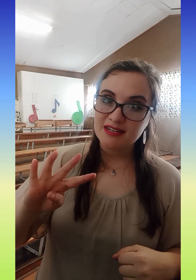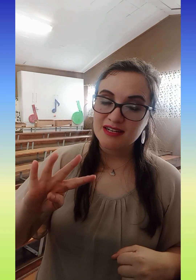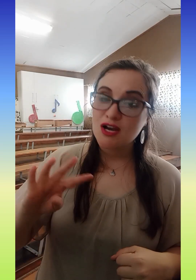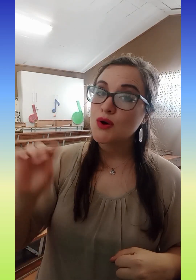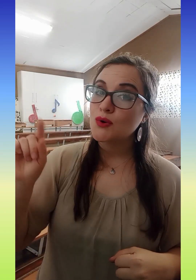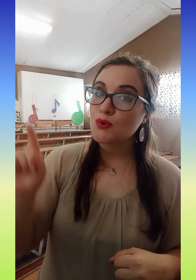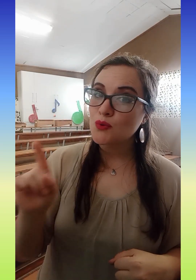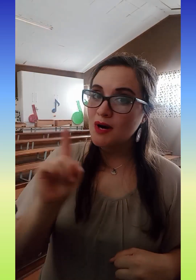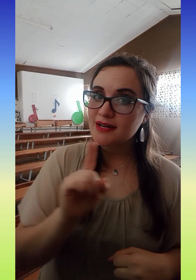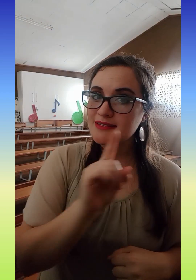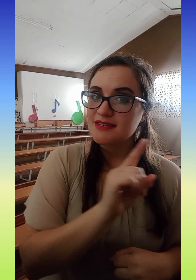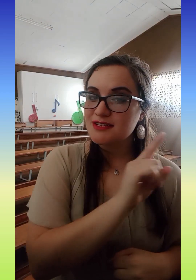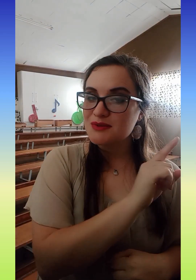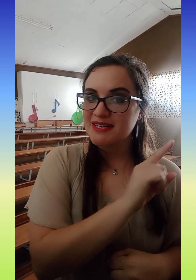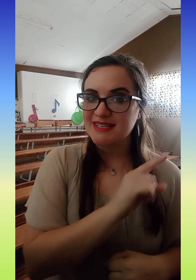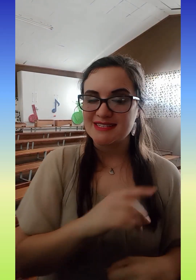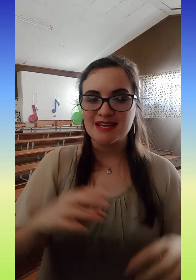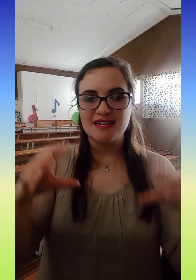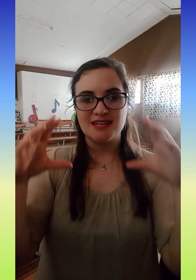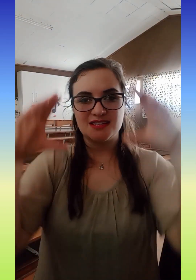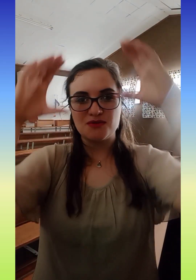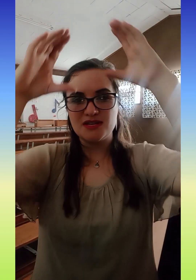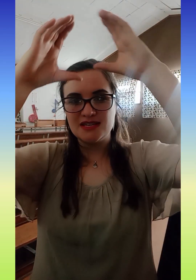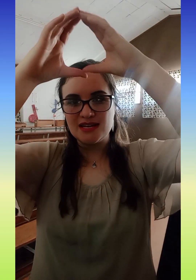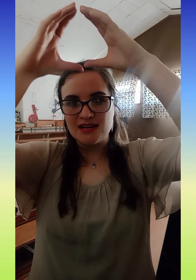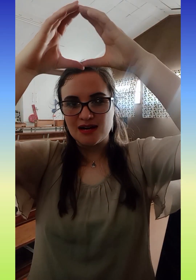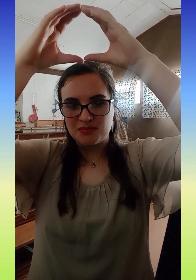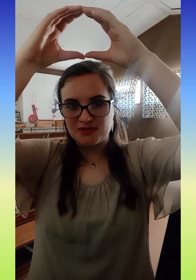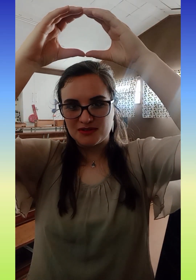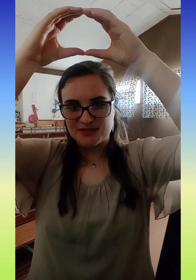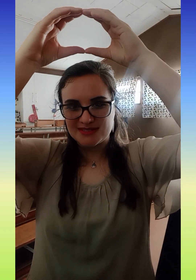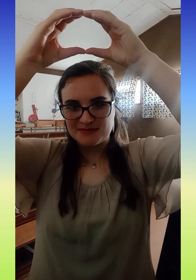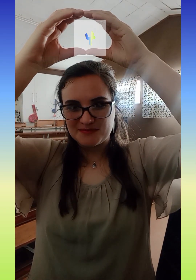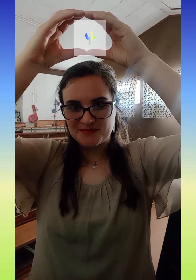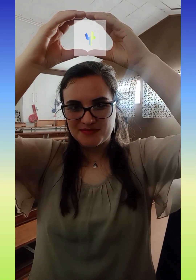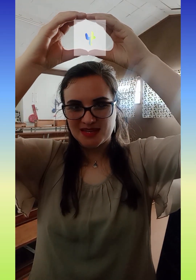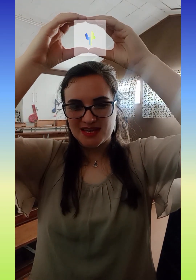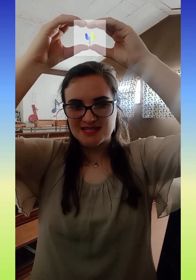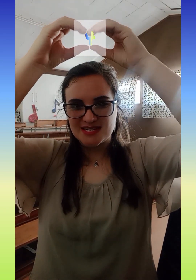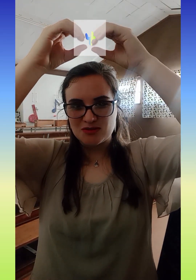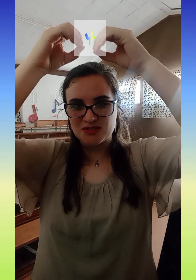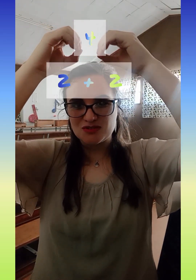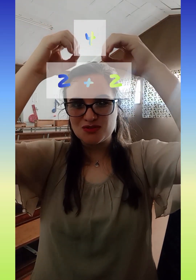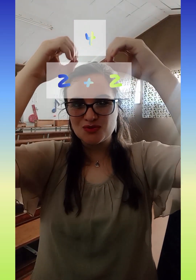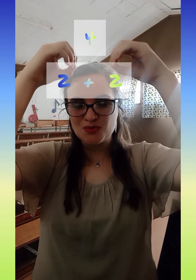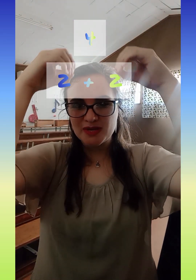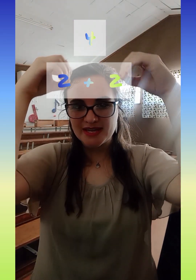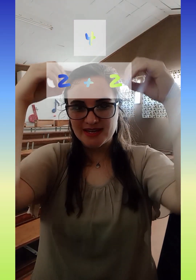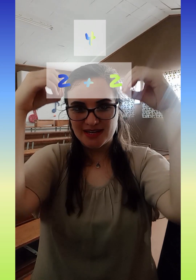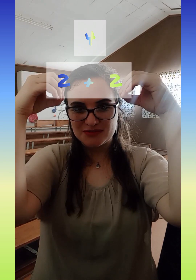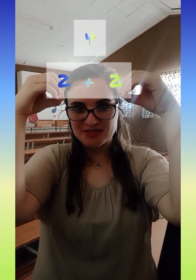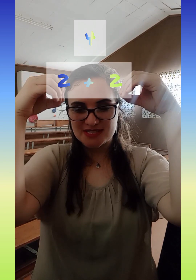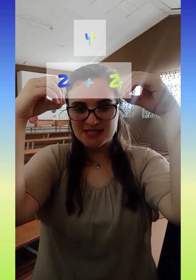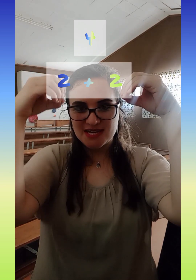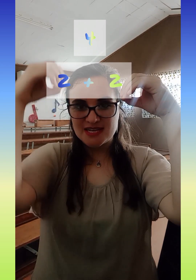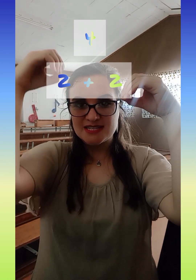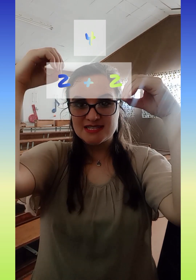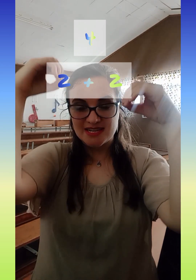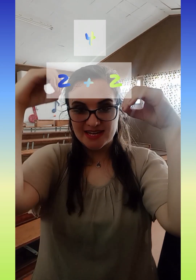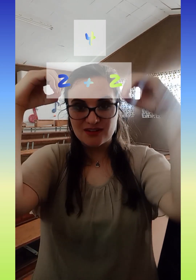kwart nooties. Jy het jou jylle appel gehad. Jy snu om in twee helftes. Snu elke